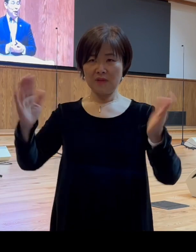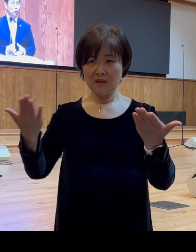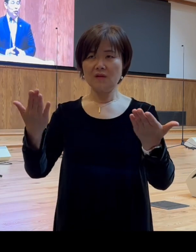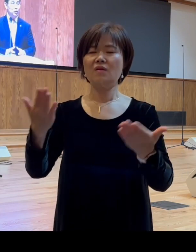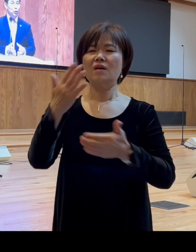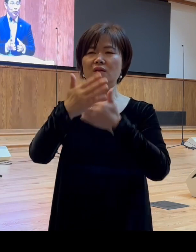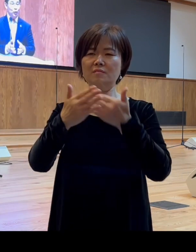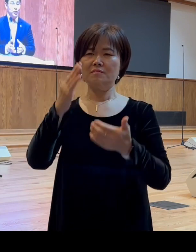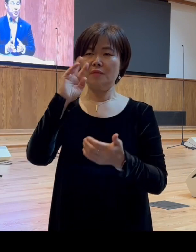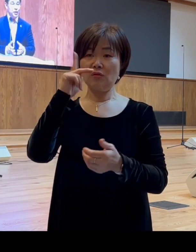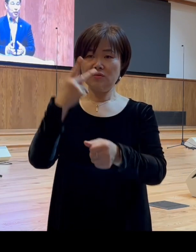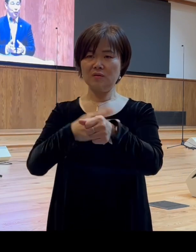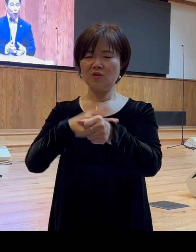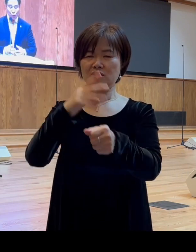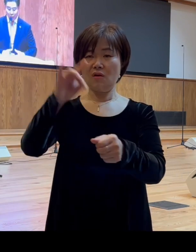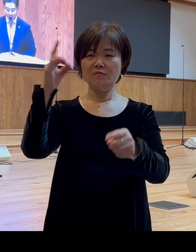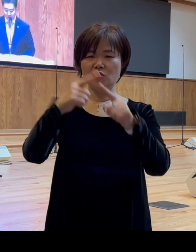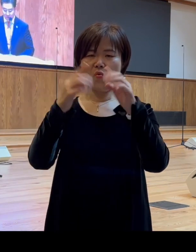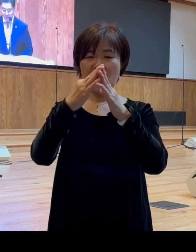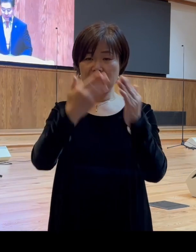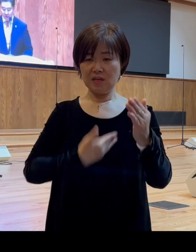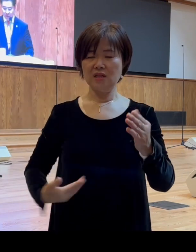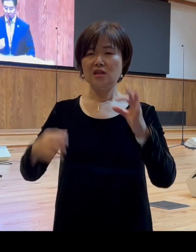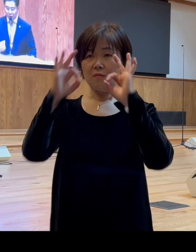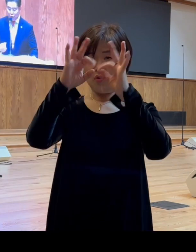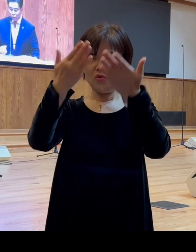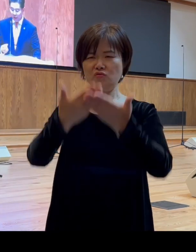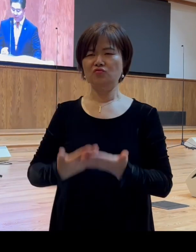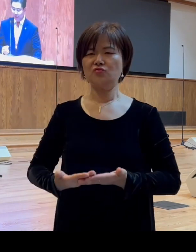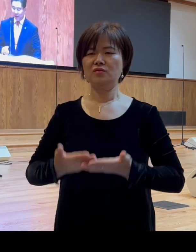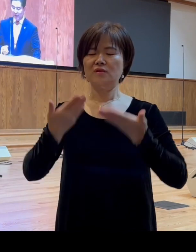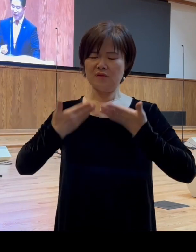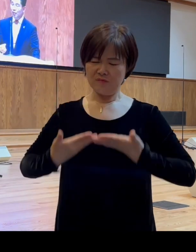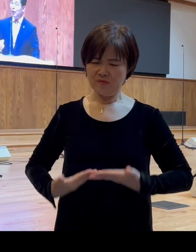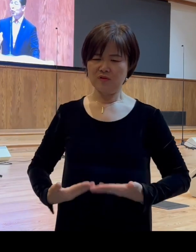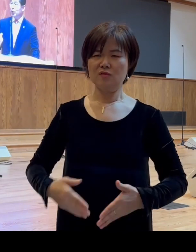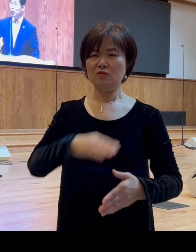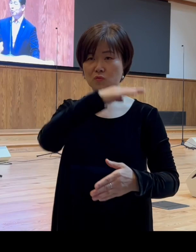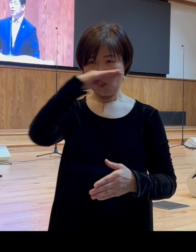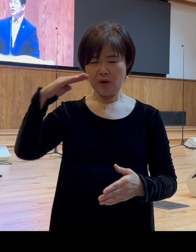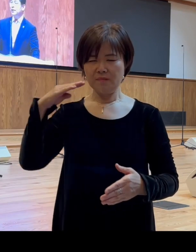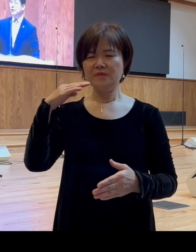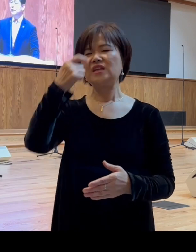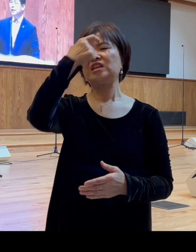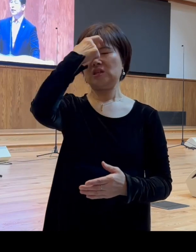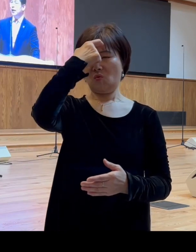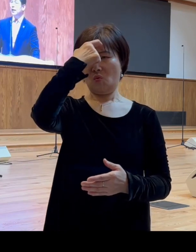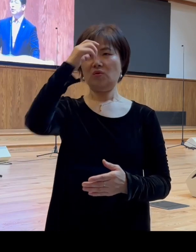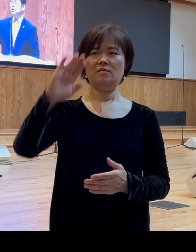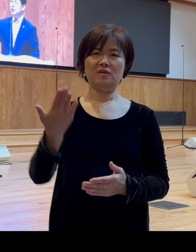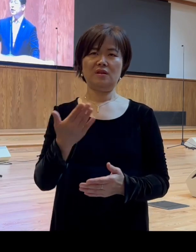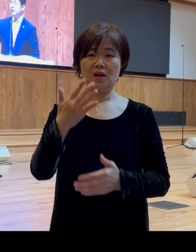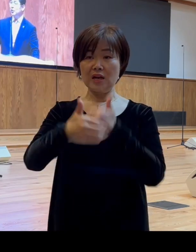초대교회 제자들이 보여주었던 그 신중함은 바로 기도입니다 하나님을 의지하는 것입니다